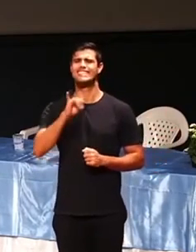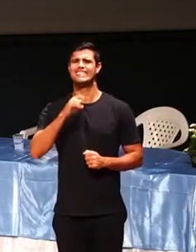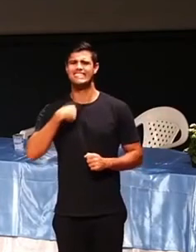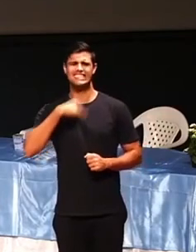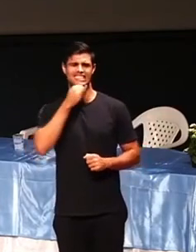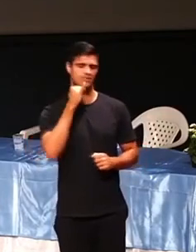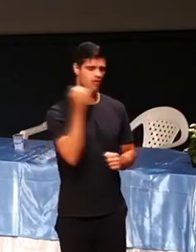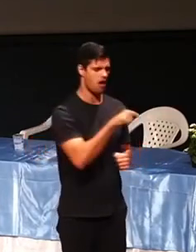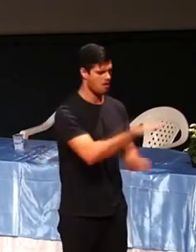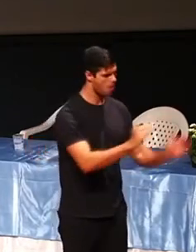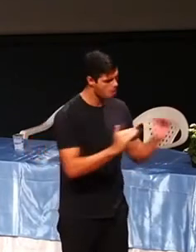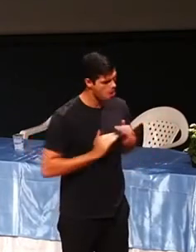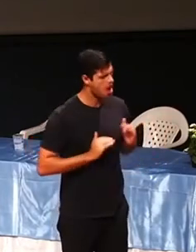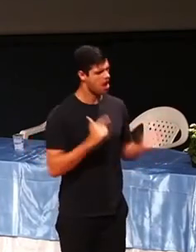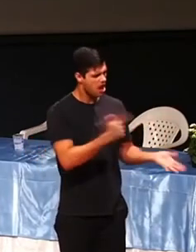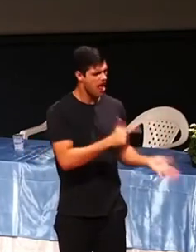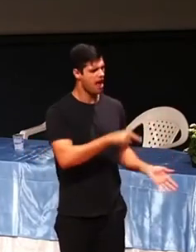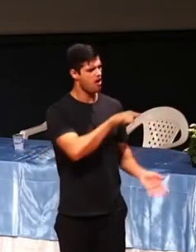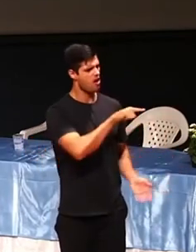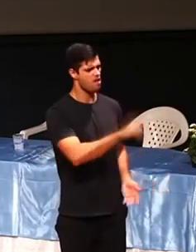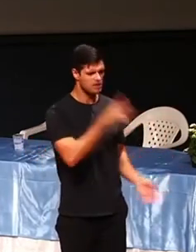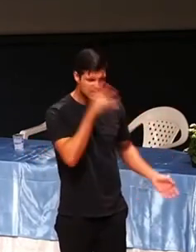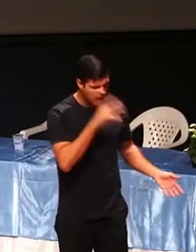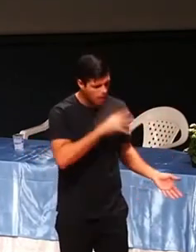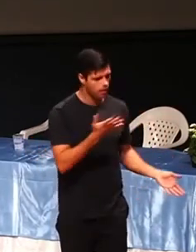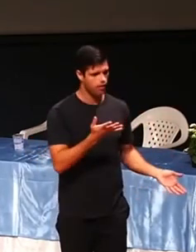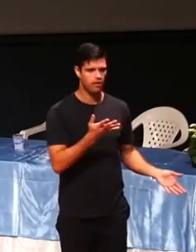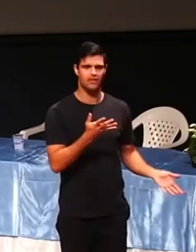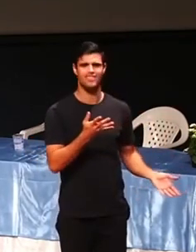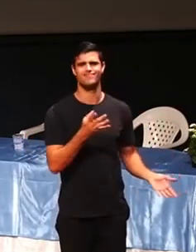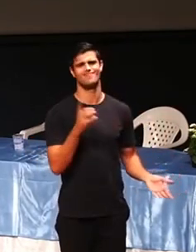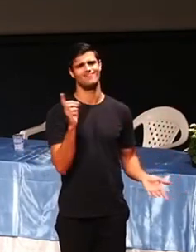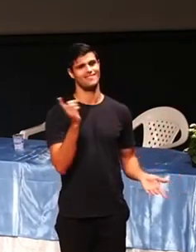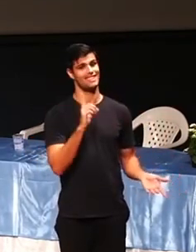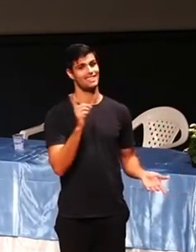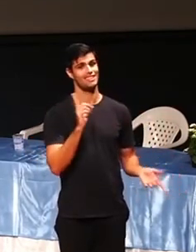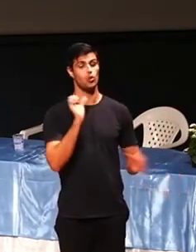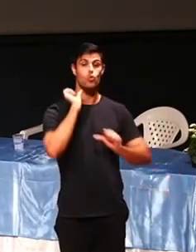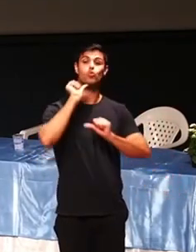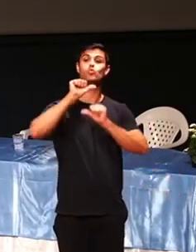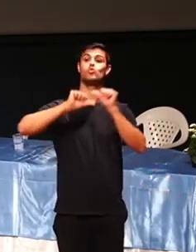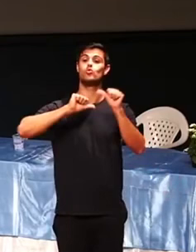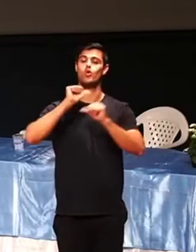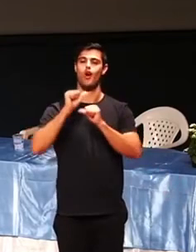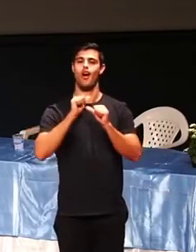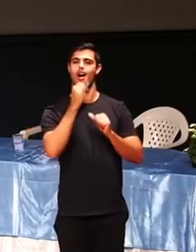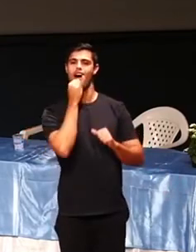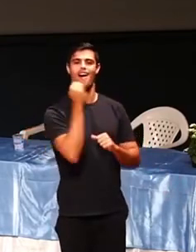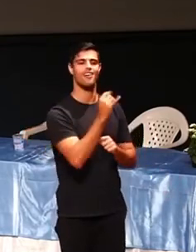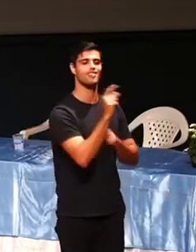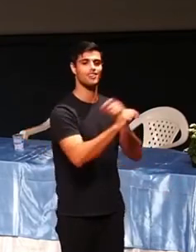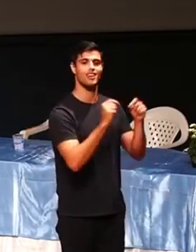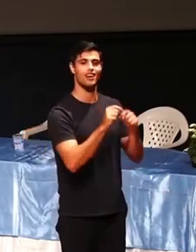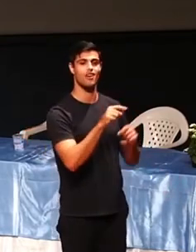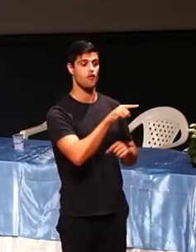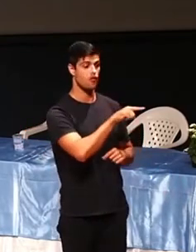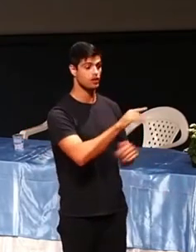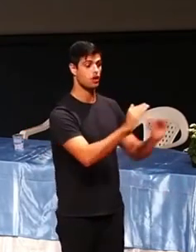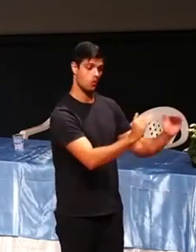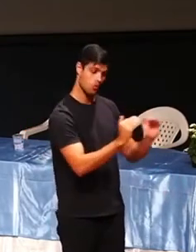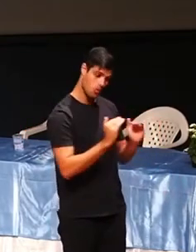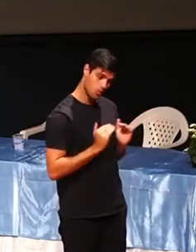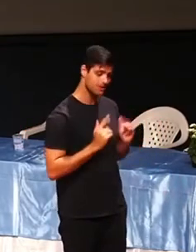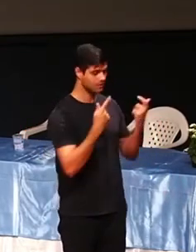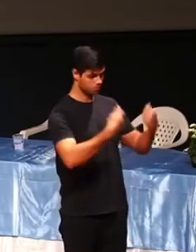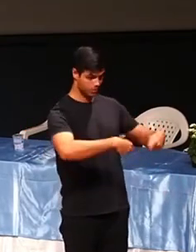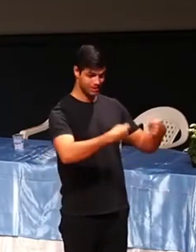Você é teimoso? O eu tenho que falar? Seja mais obediente, me obedeça. Eu não quero engordar. Está pensando em gordura?